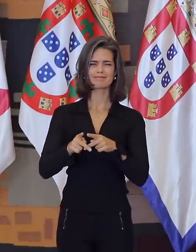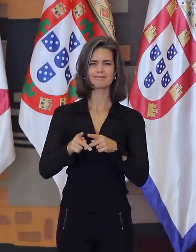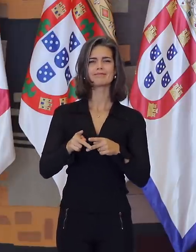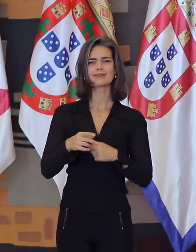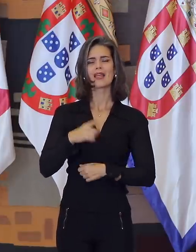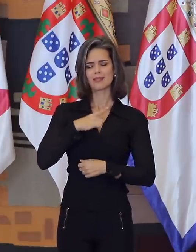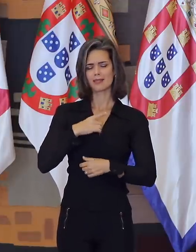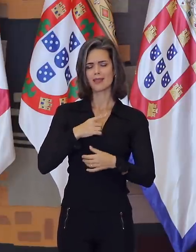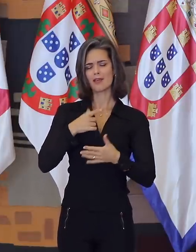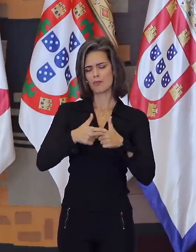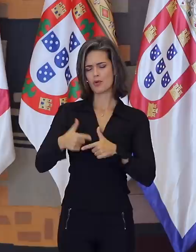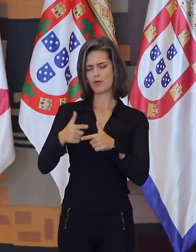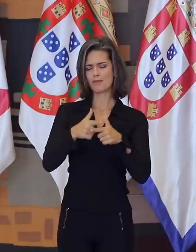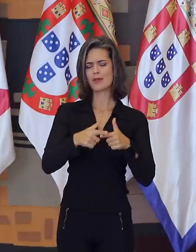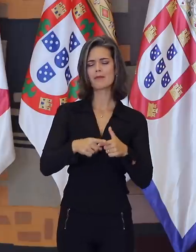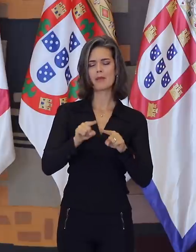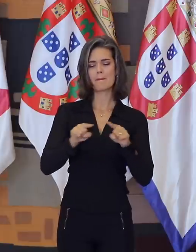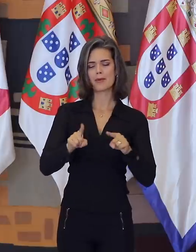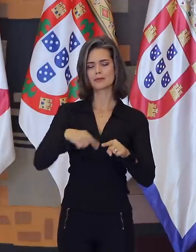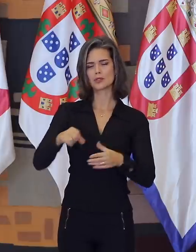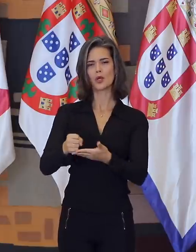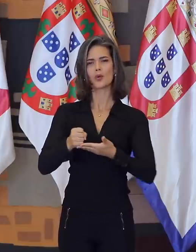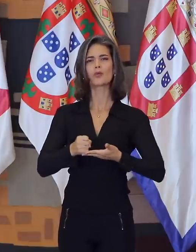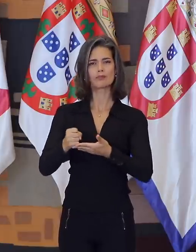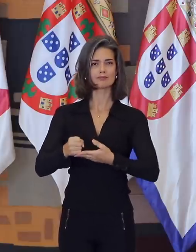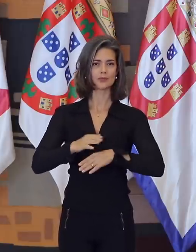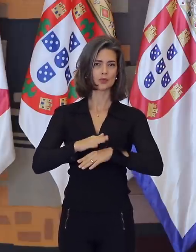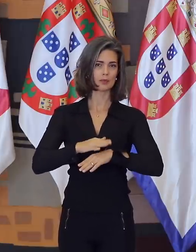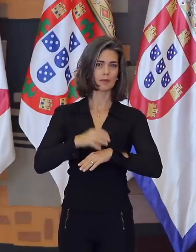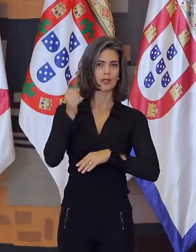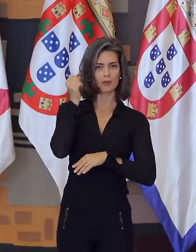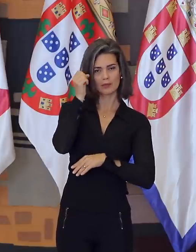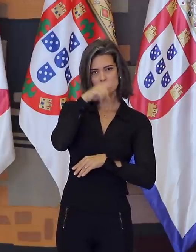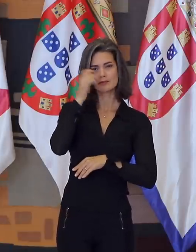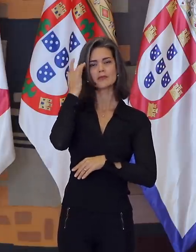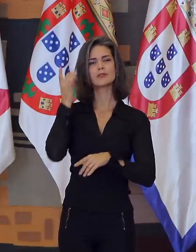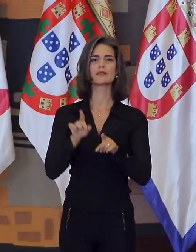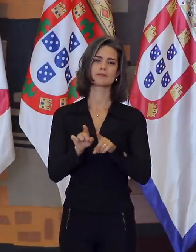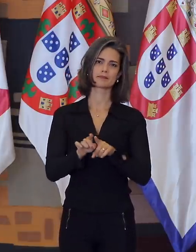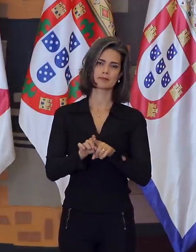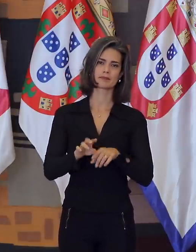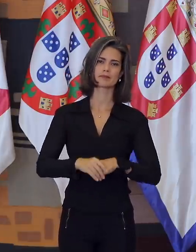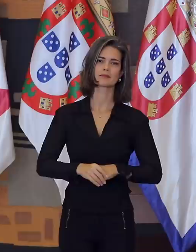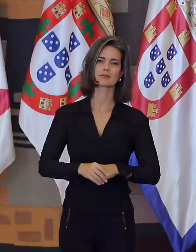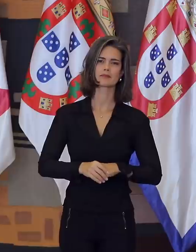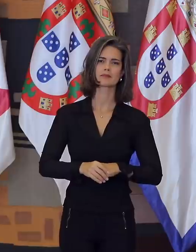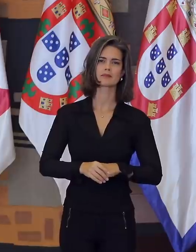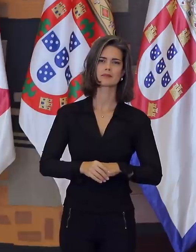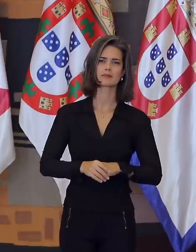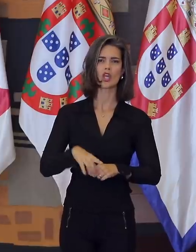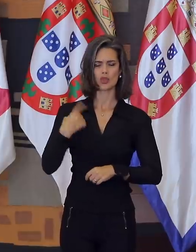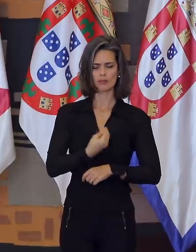aprendemos a contar uns com os outros nos melhores e nos piores momentos. Com essas e outras tantas